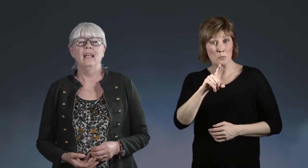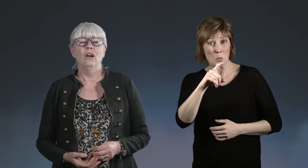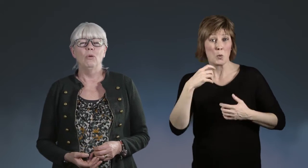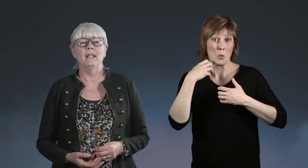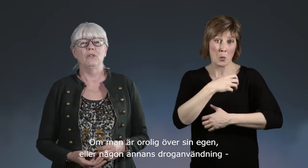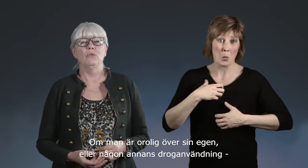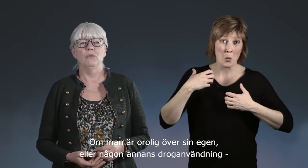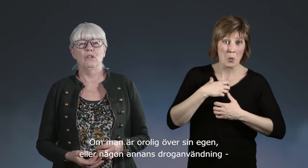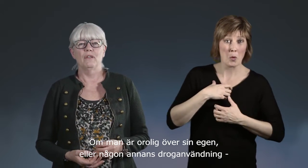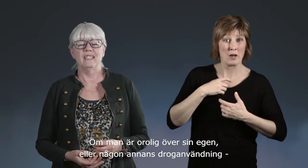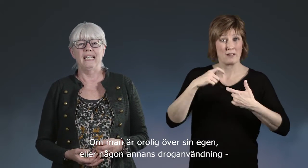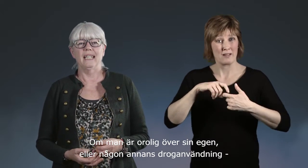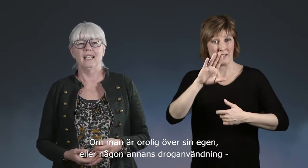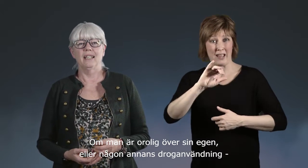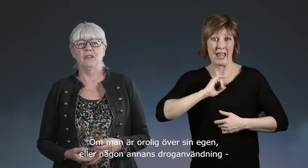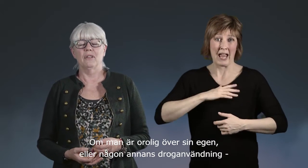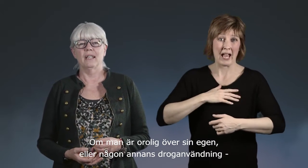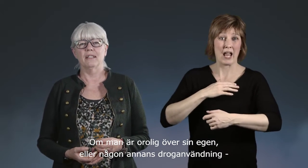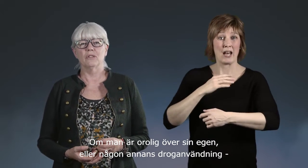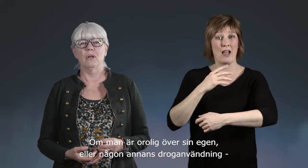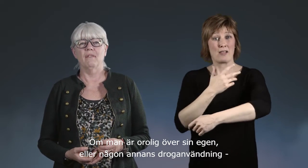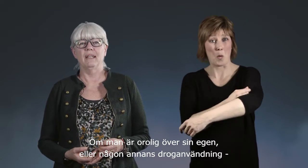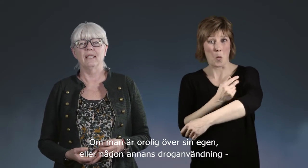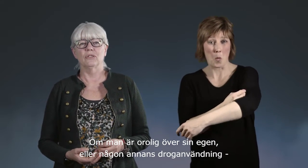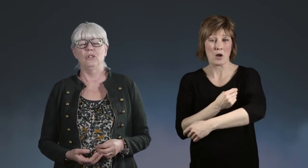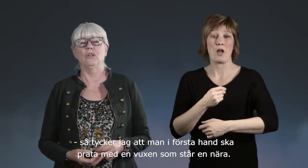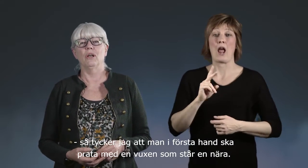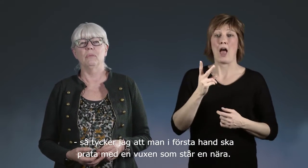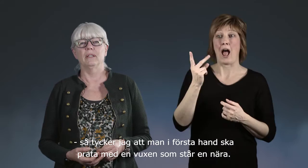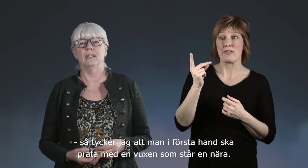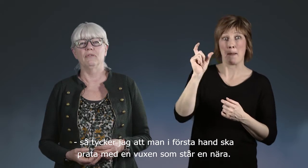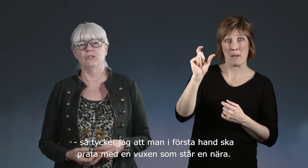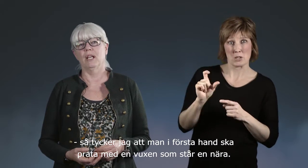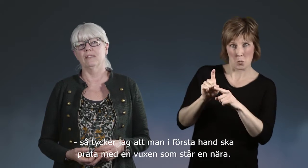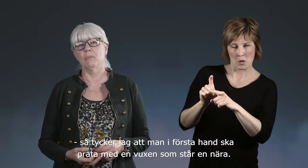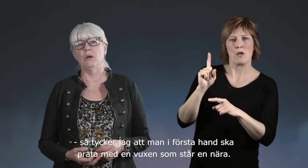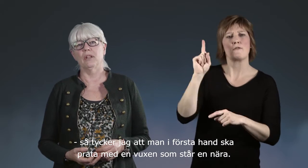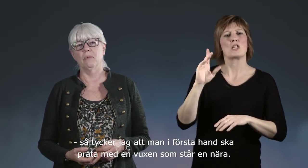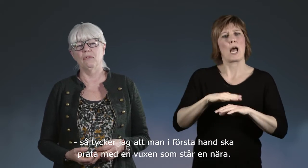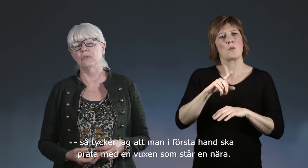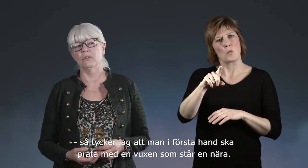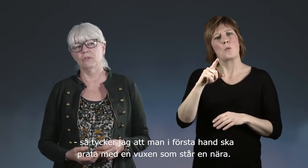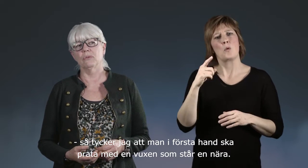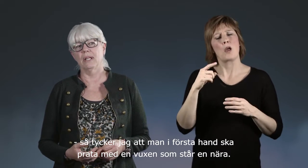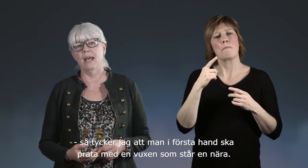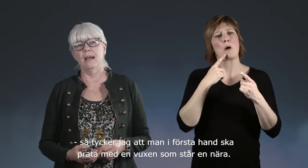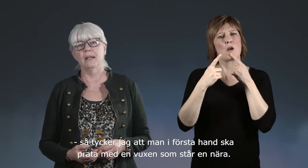Om man är orolig över sin egen eller någon annans droganvändning så tycker jag att man i första hand ska prata med en vuxen som står en nära.